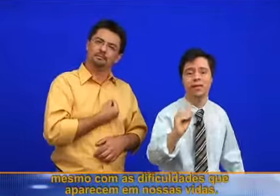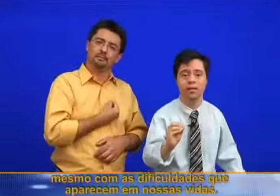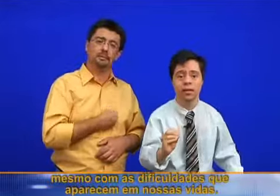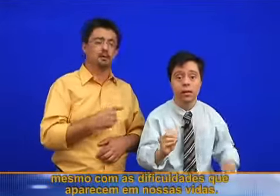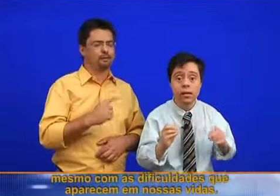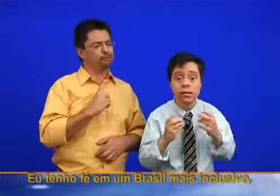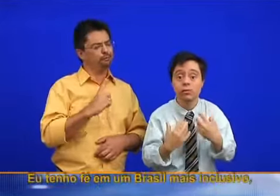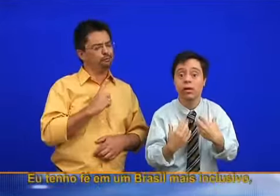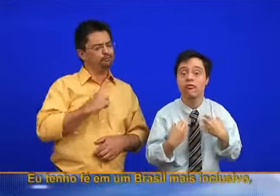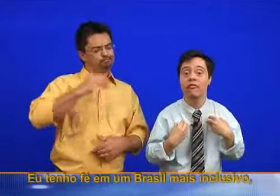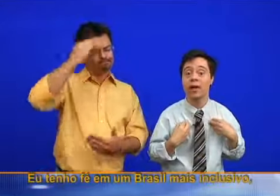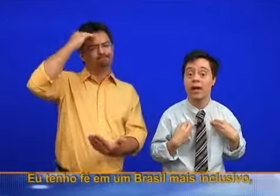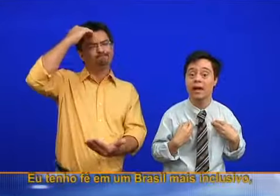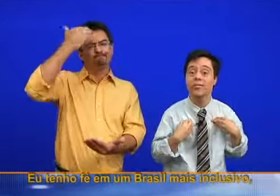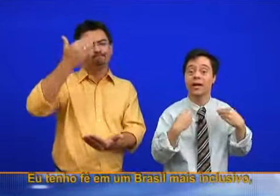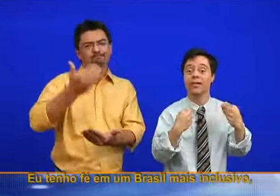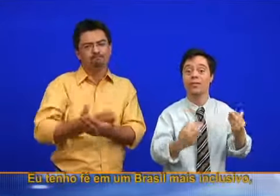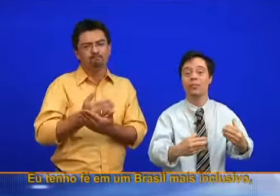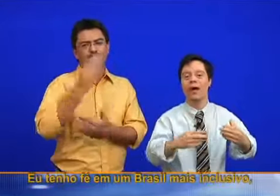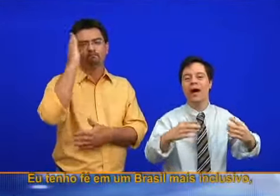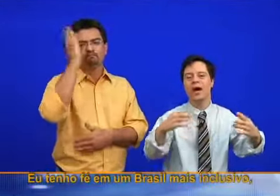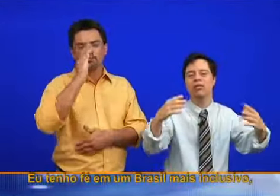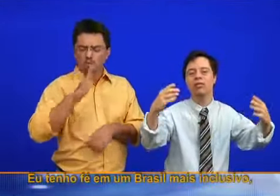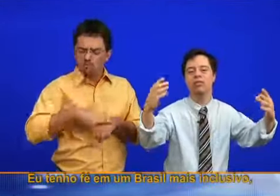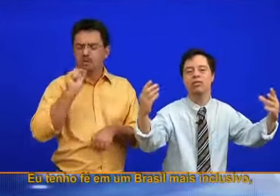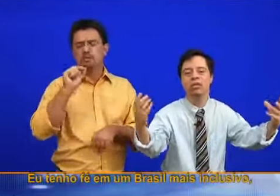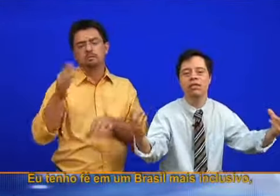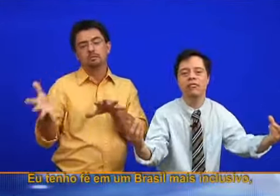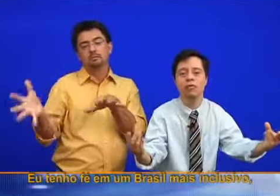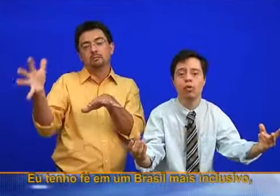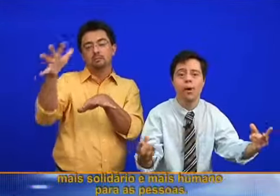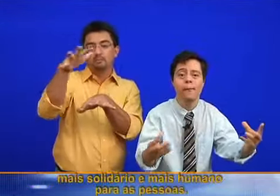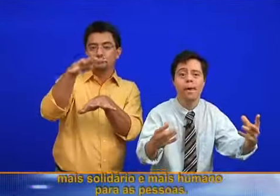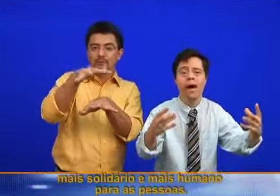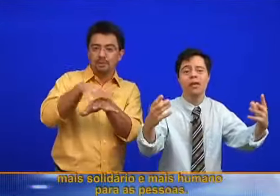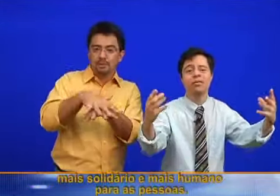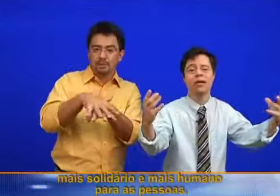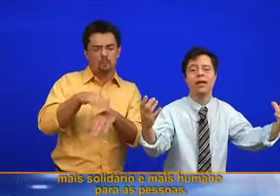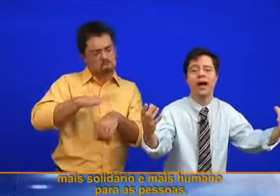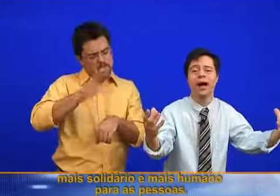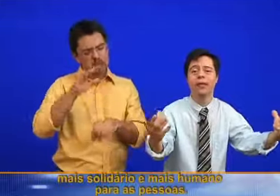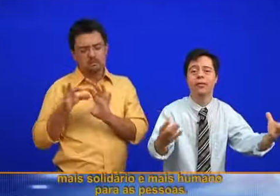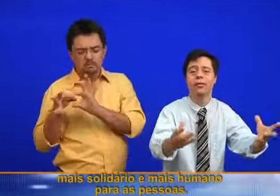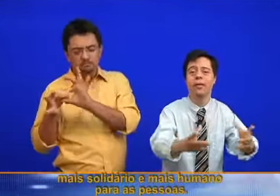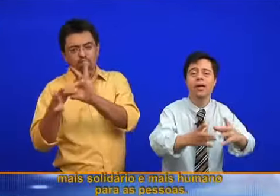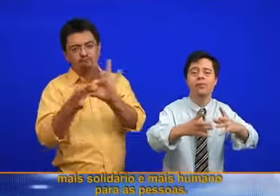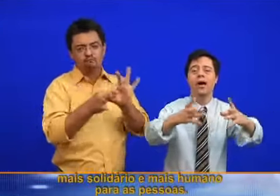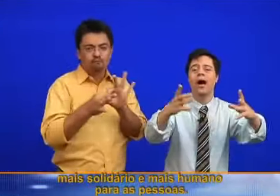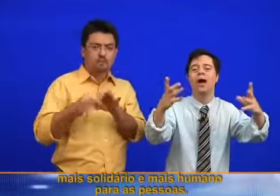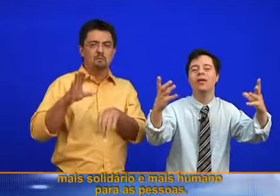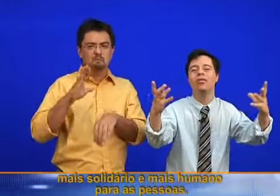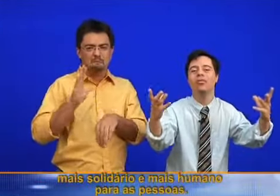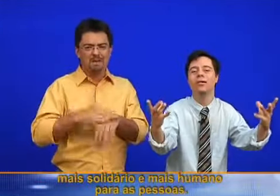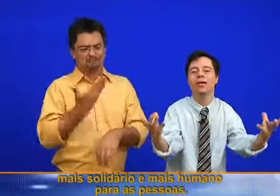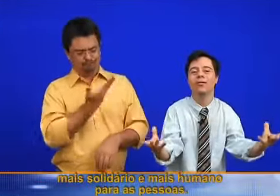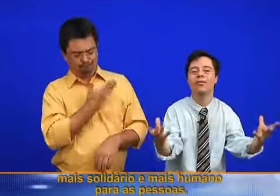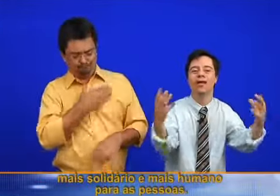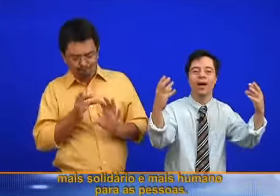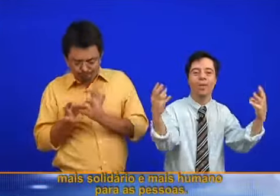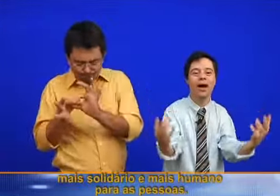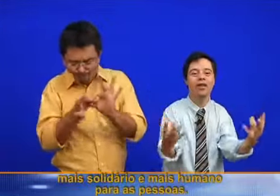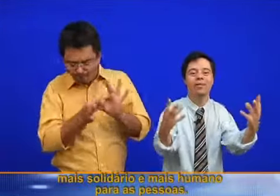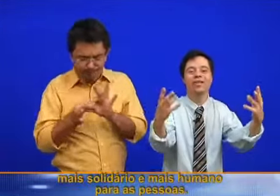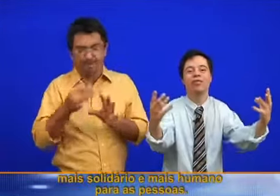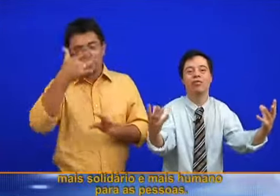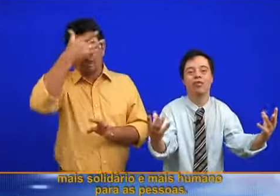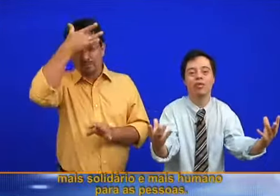nossas vidas. Eu tenho fé em um Brasil mais inclusivo, mais solidário e mais humano